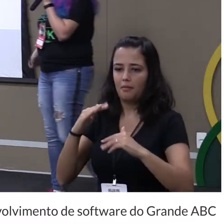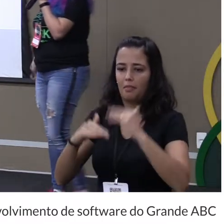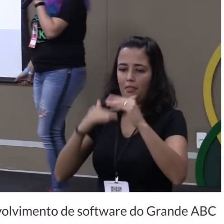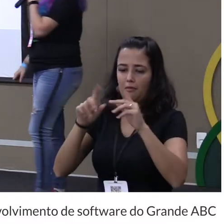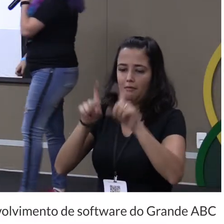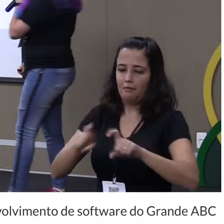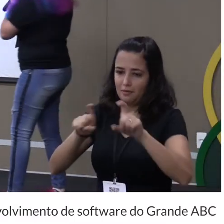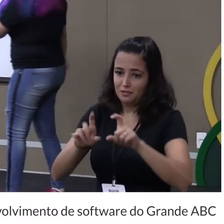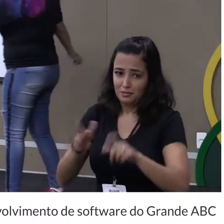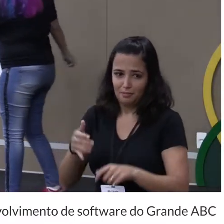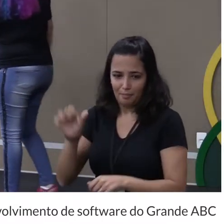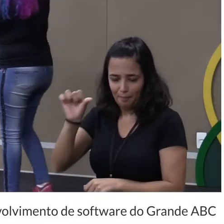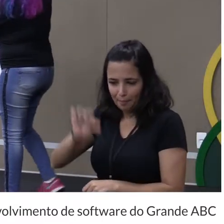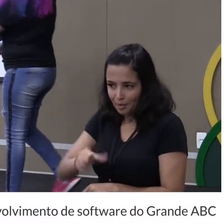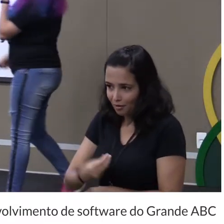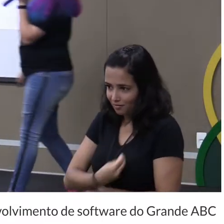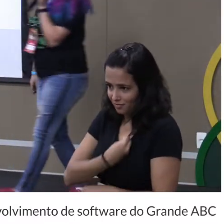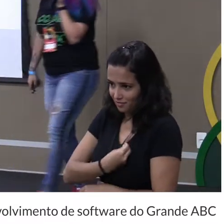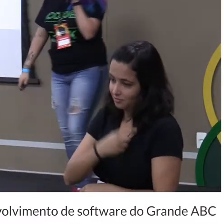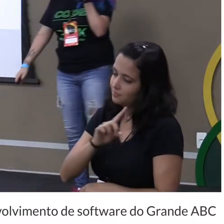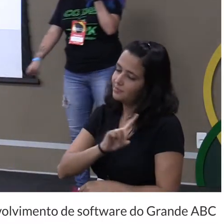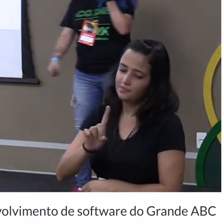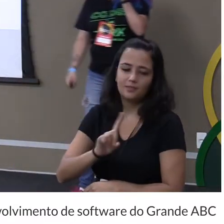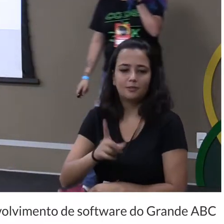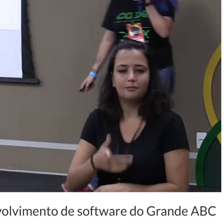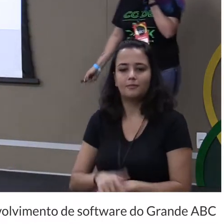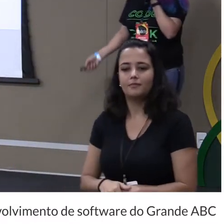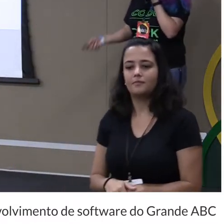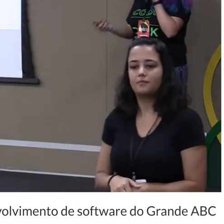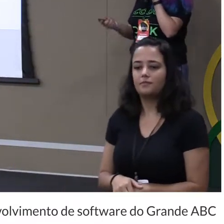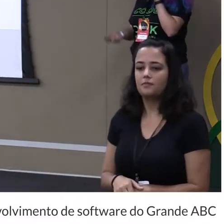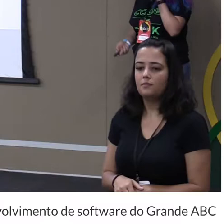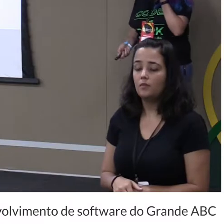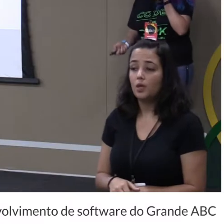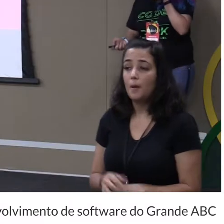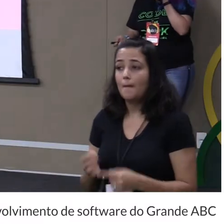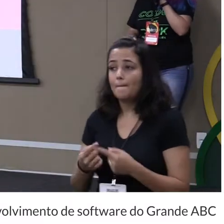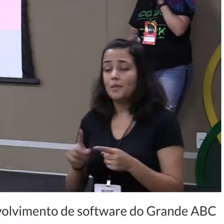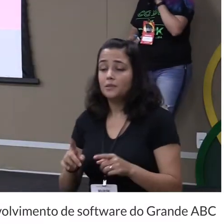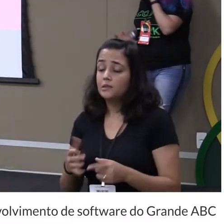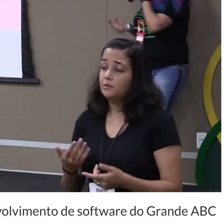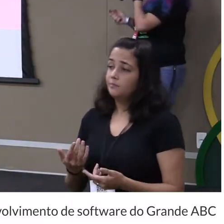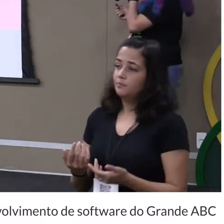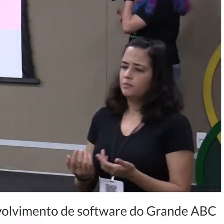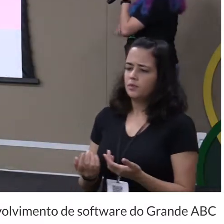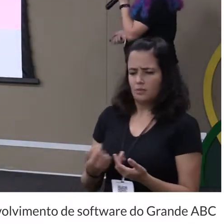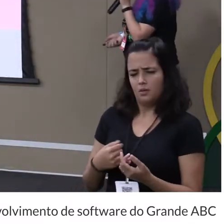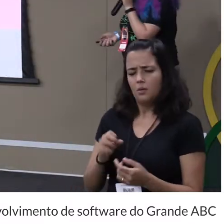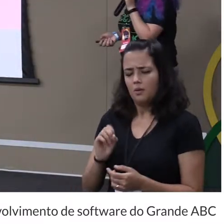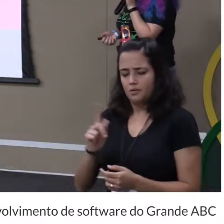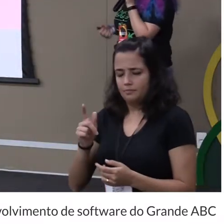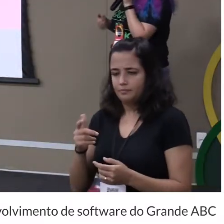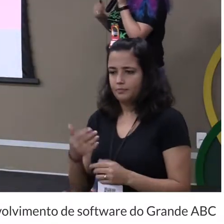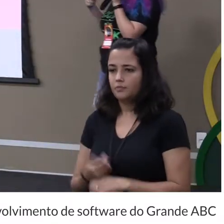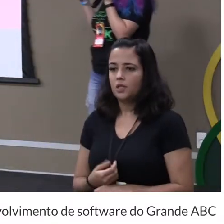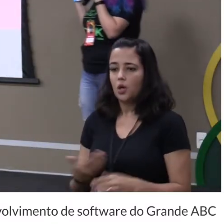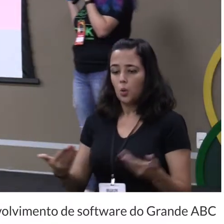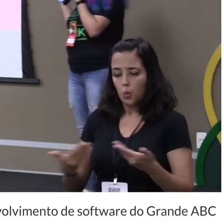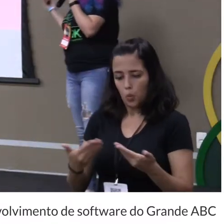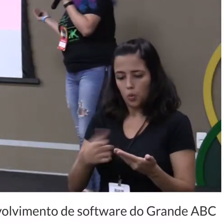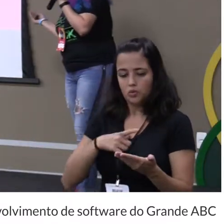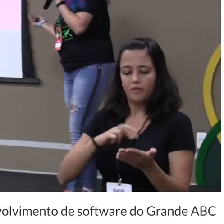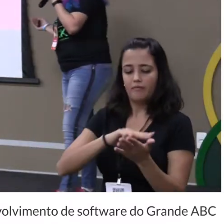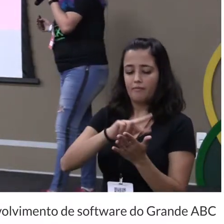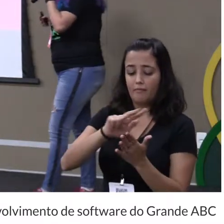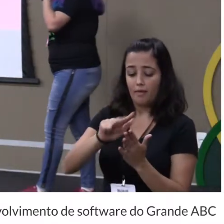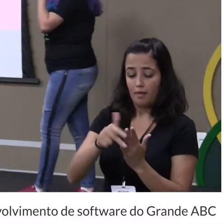piorar a nossa vida então beleza é só que Larissa hoje em dia tem vários